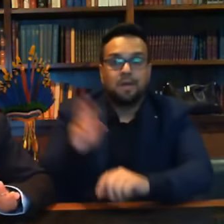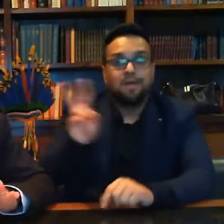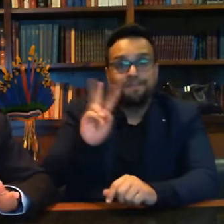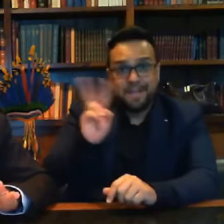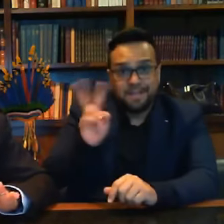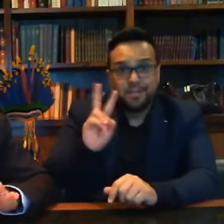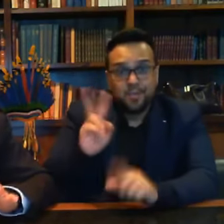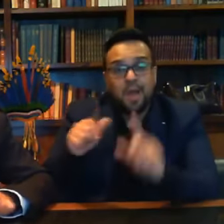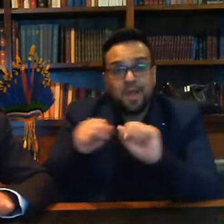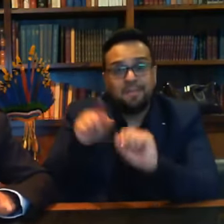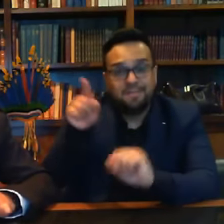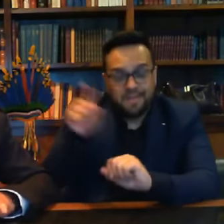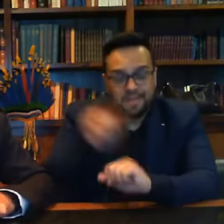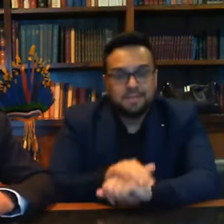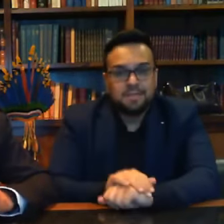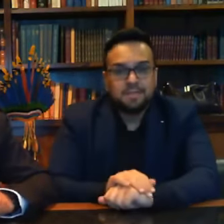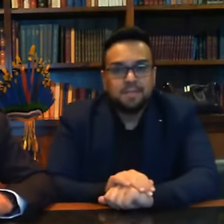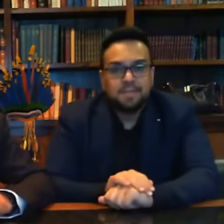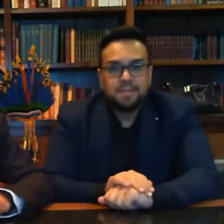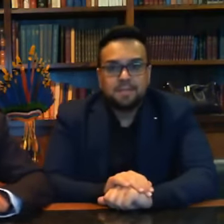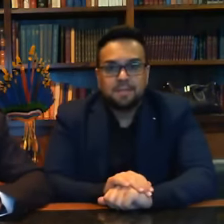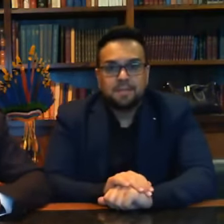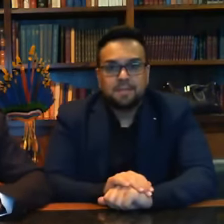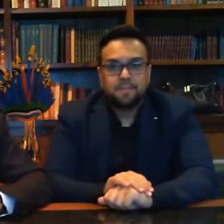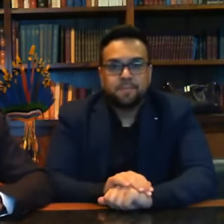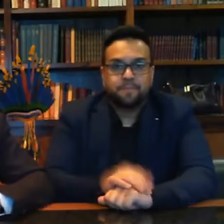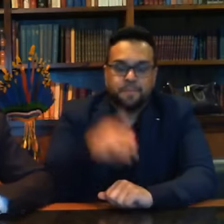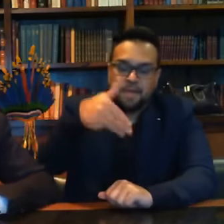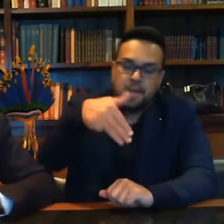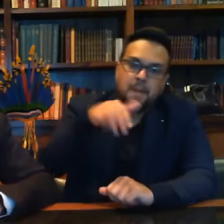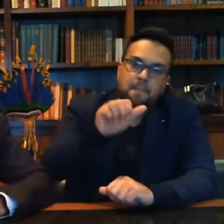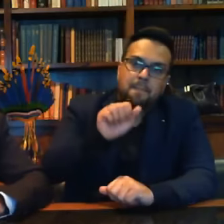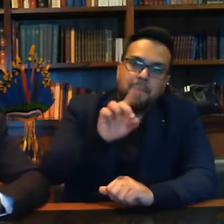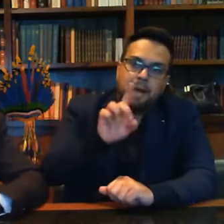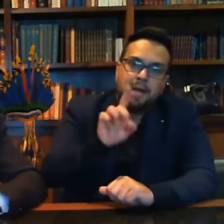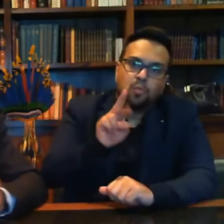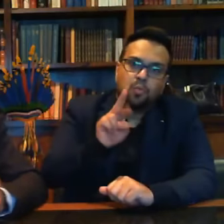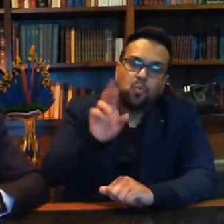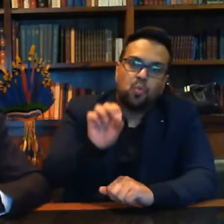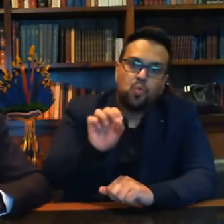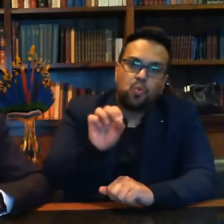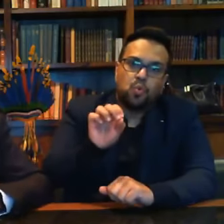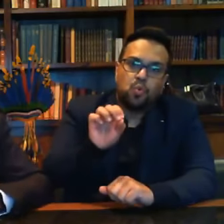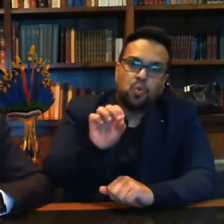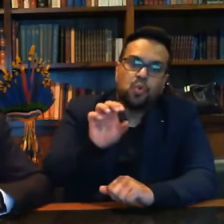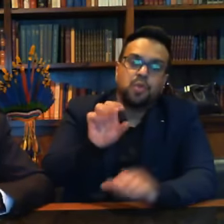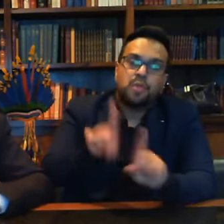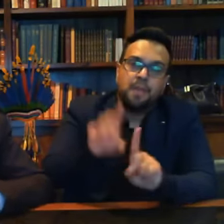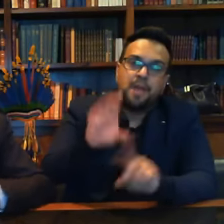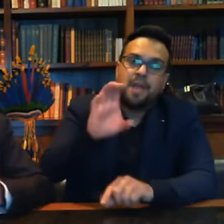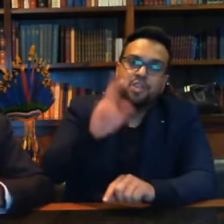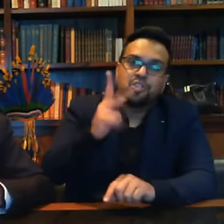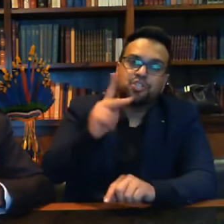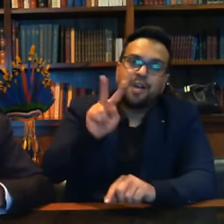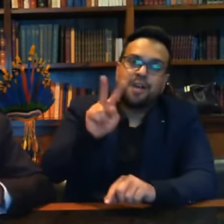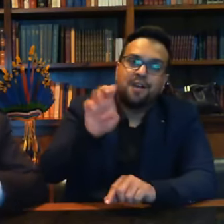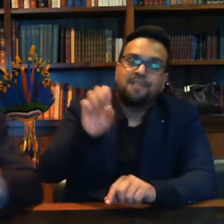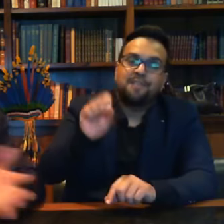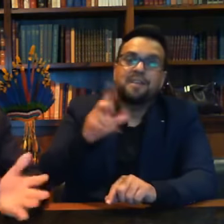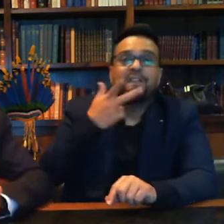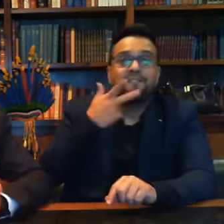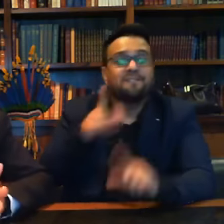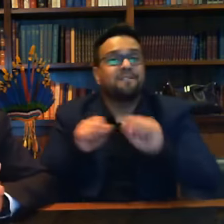fácil com Chávez e com Maduro, é tabelar, é confiscar, é não permitir exportação.